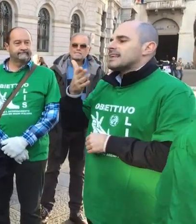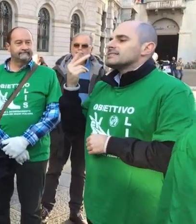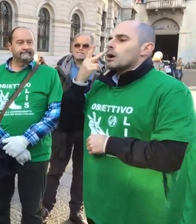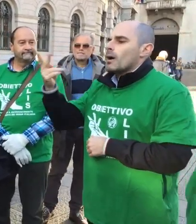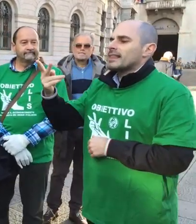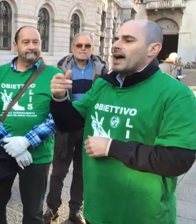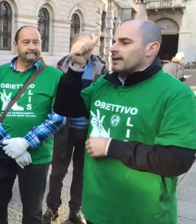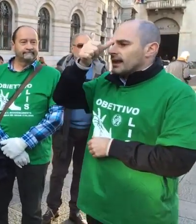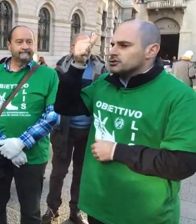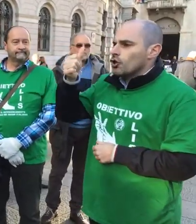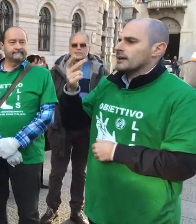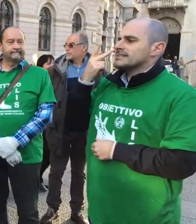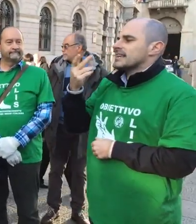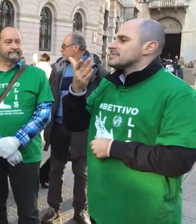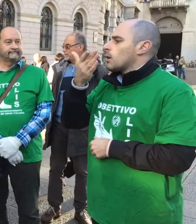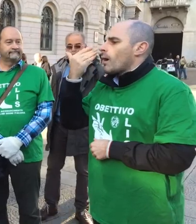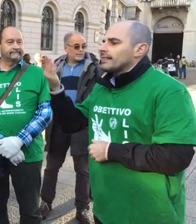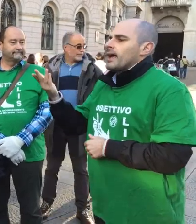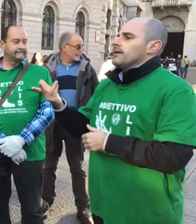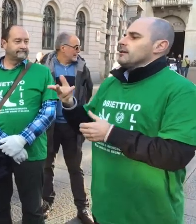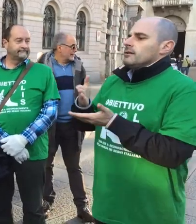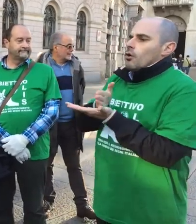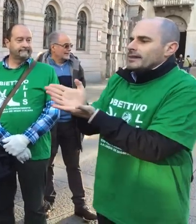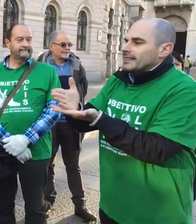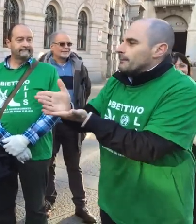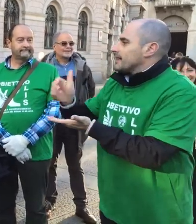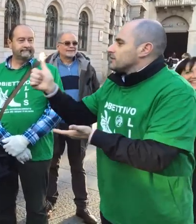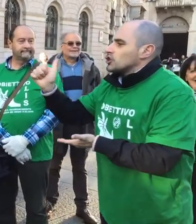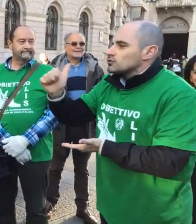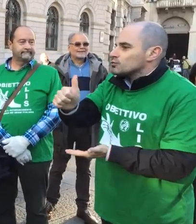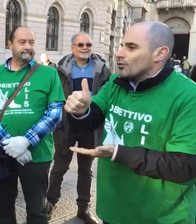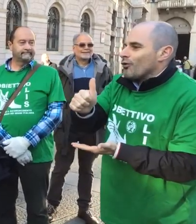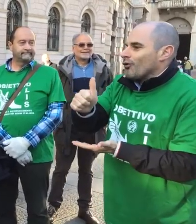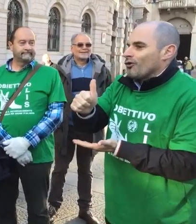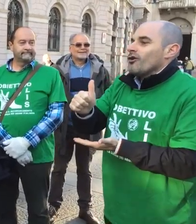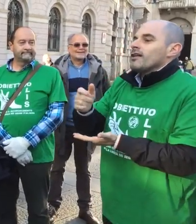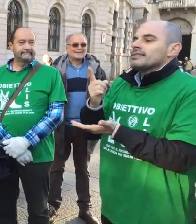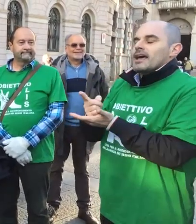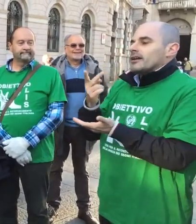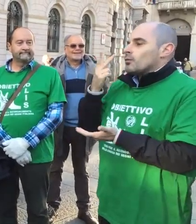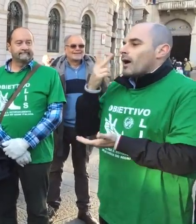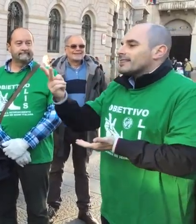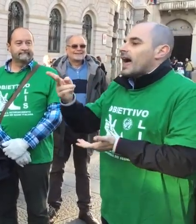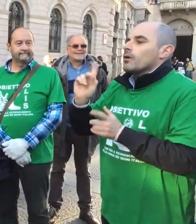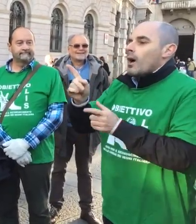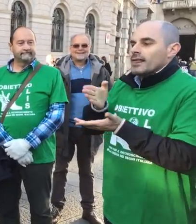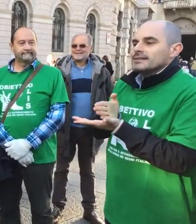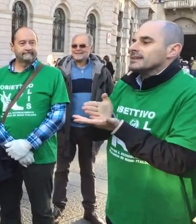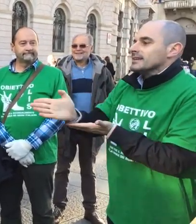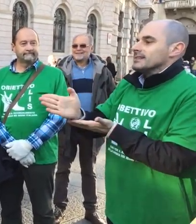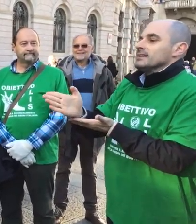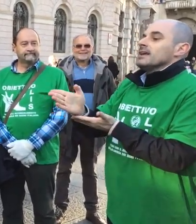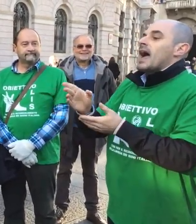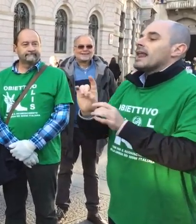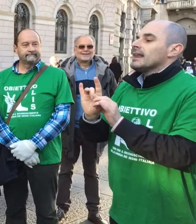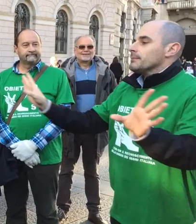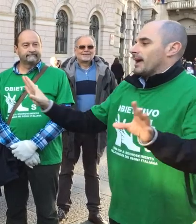parità, senza guardare le religioni, senza guardare gli orientamenti di ciascuno di noi. Bisogna guardare i nostri